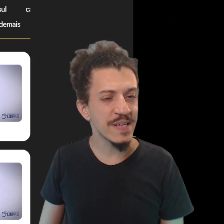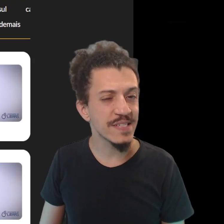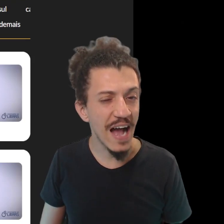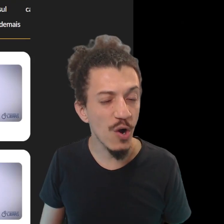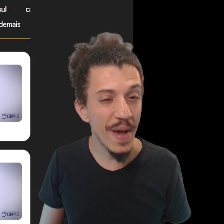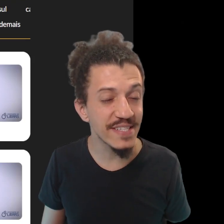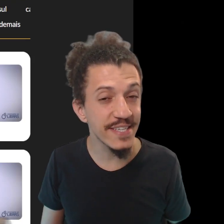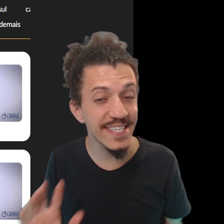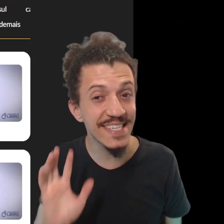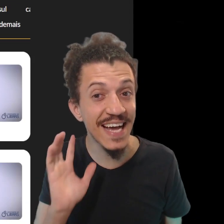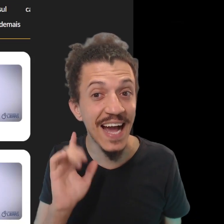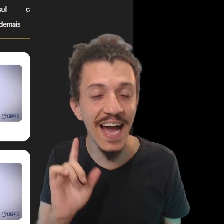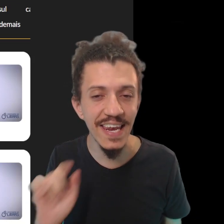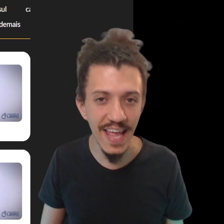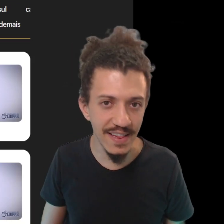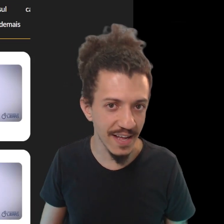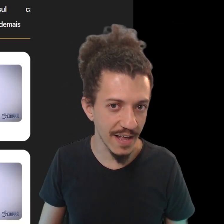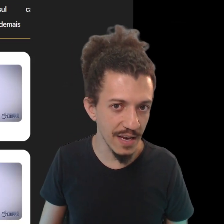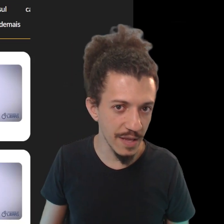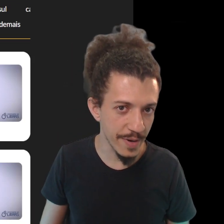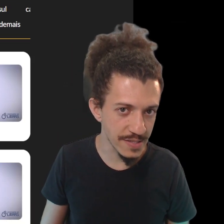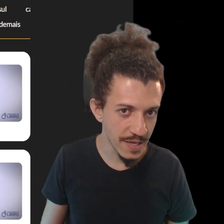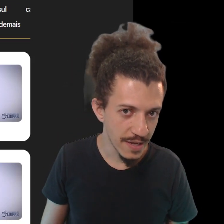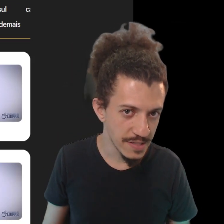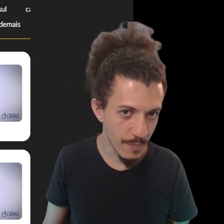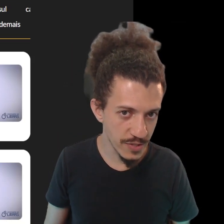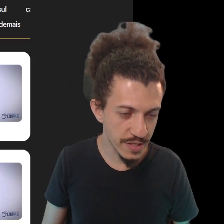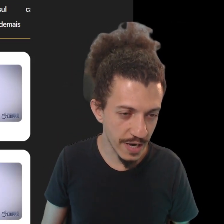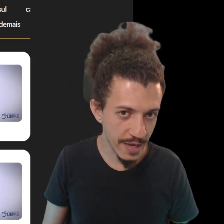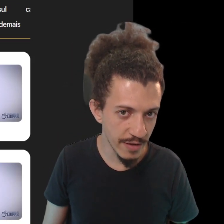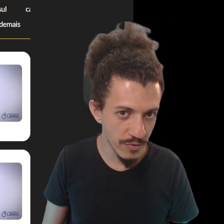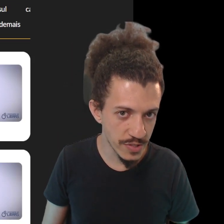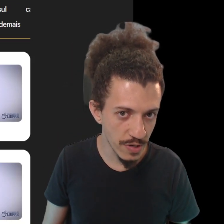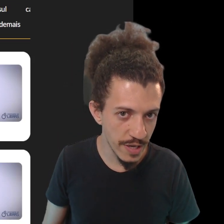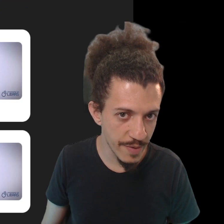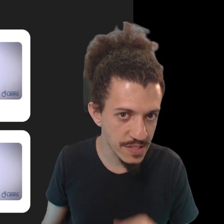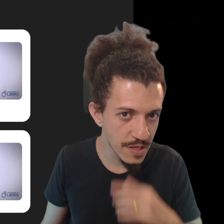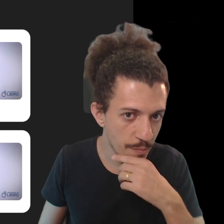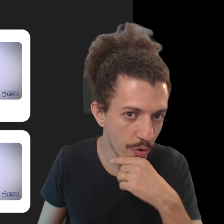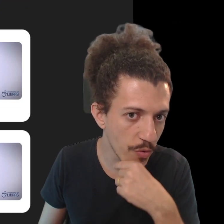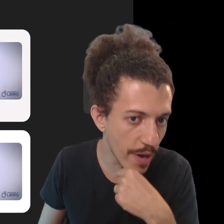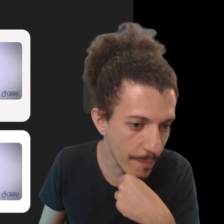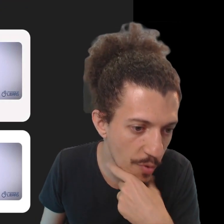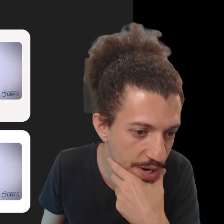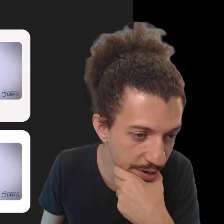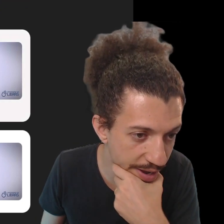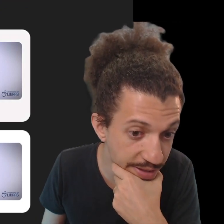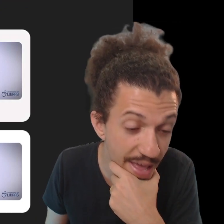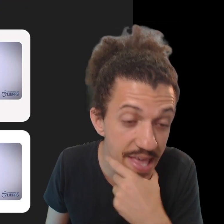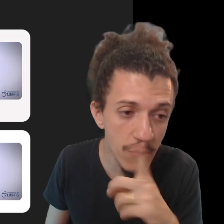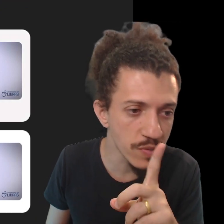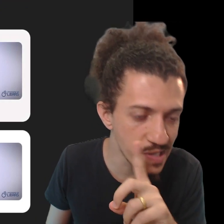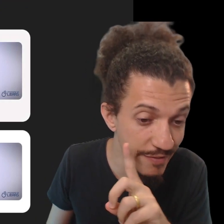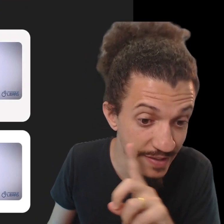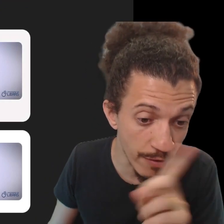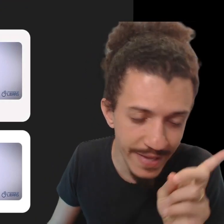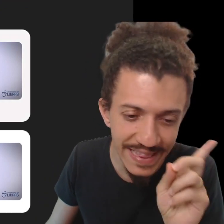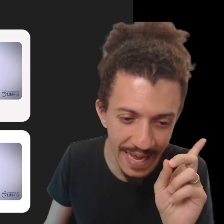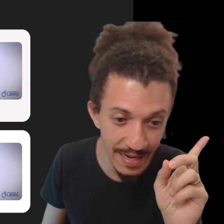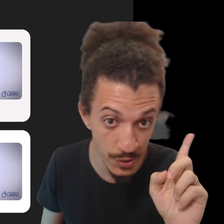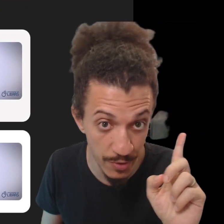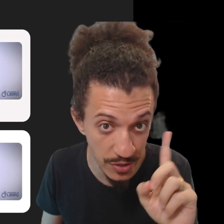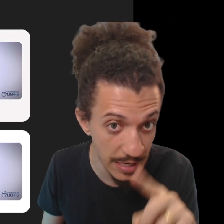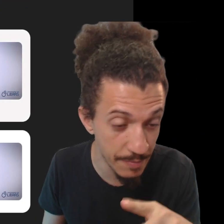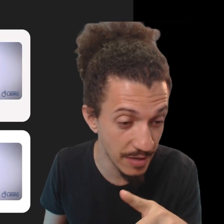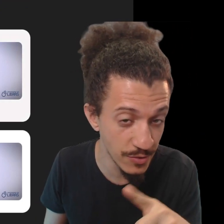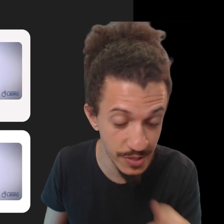Já para eu pensar como é que se diz caneta em Libras, você pode entrar aqui no Dissolibras, procurar por caneta, inclusive tem um